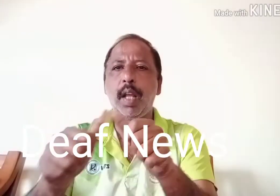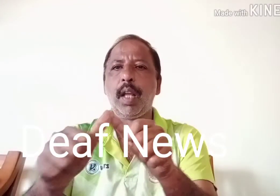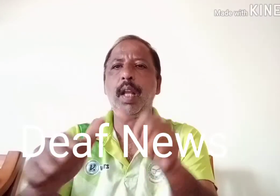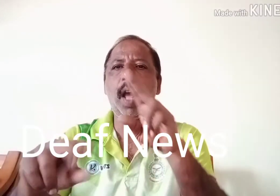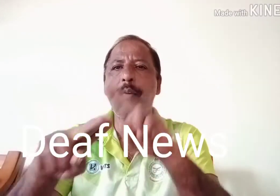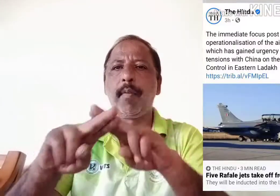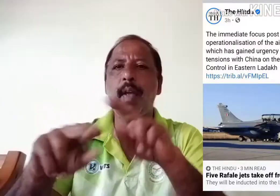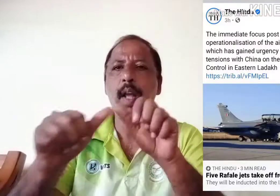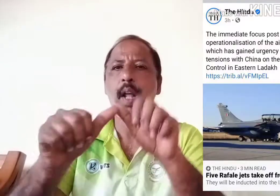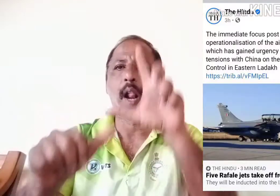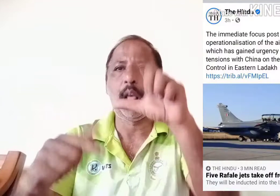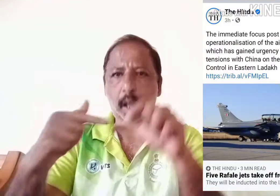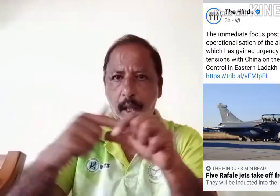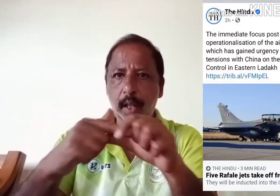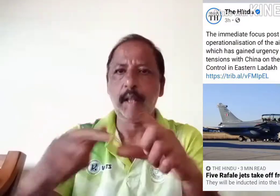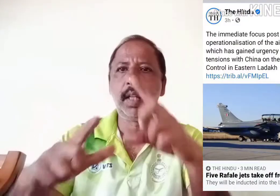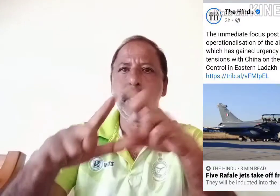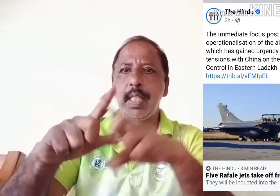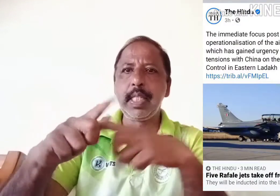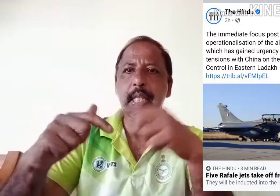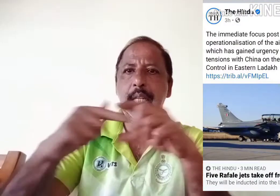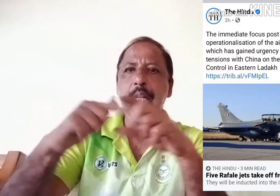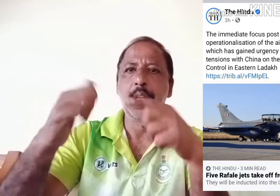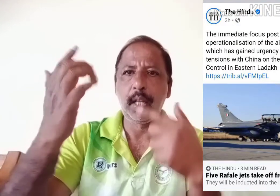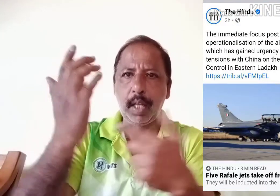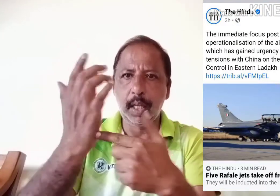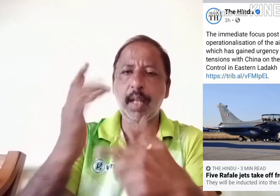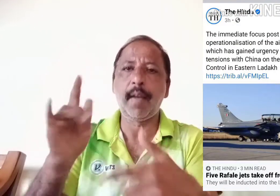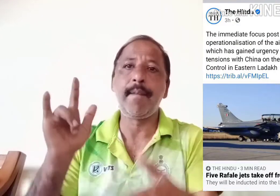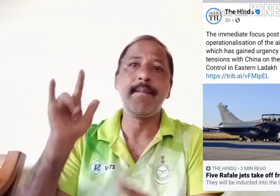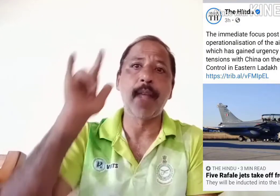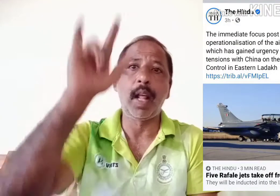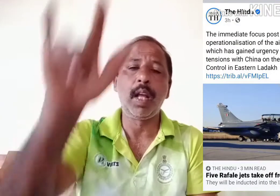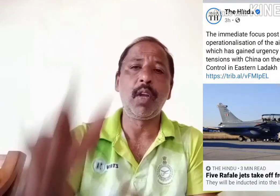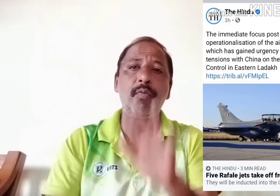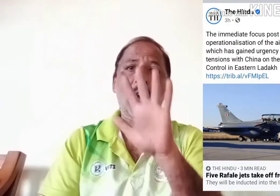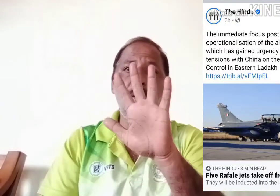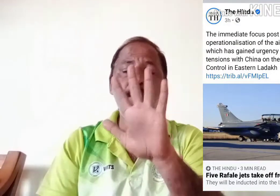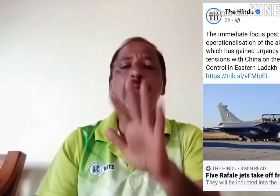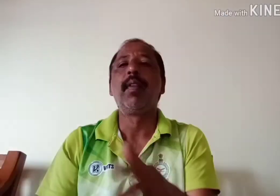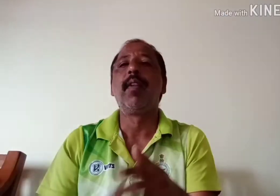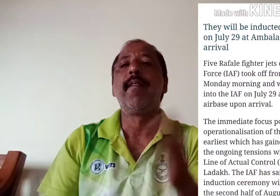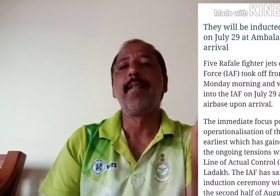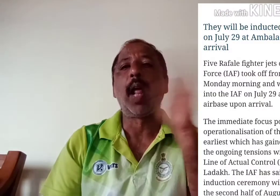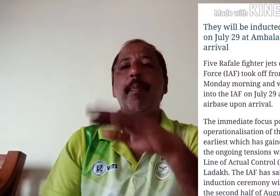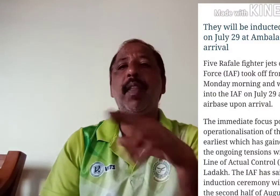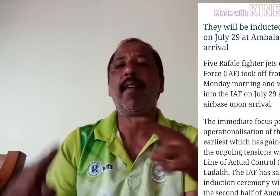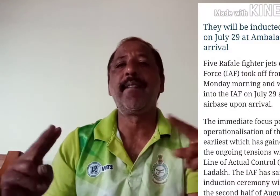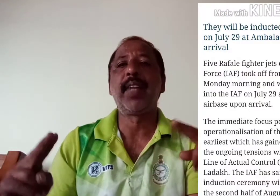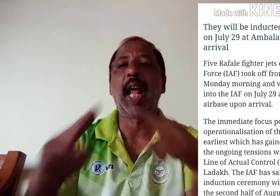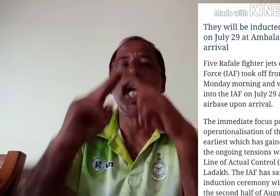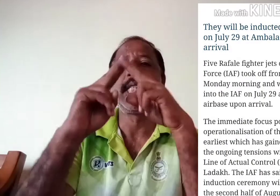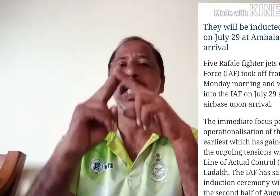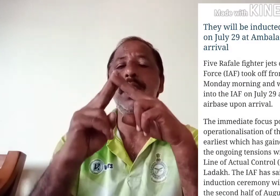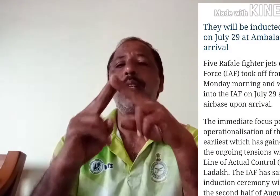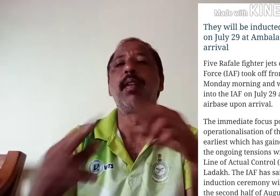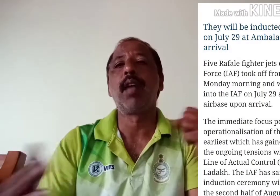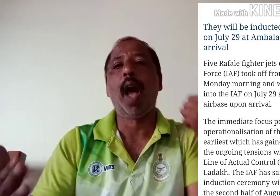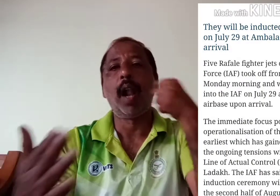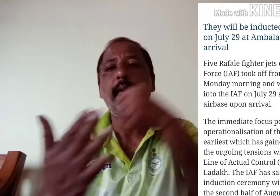तो बुरा